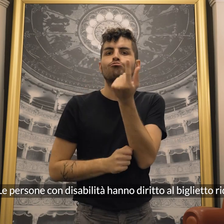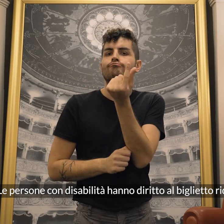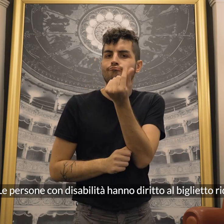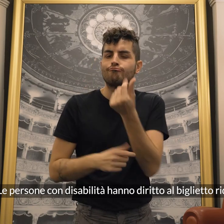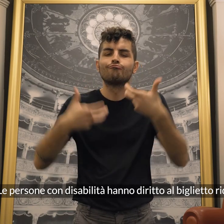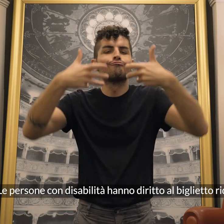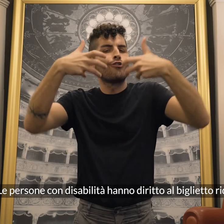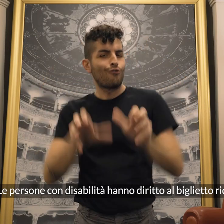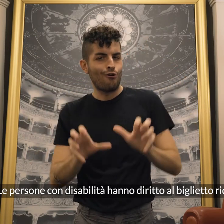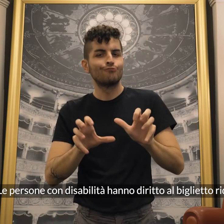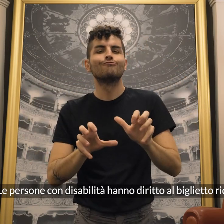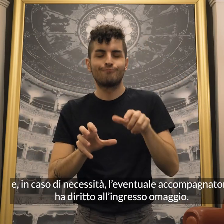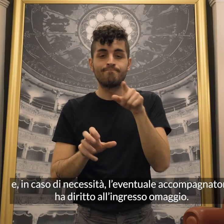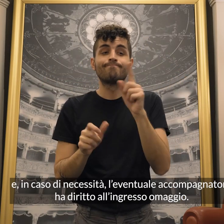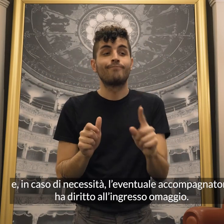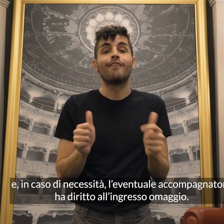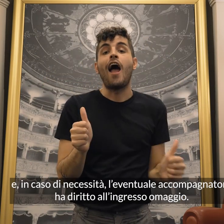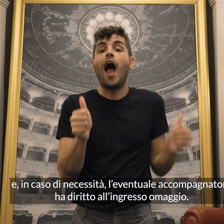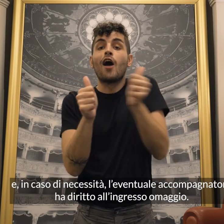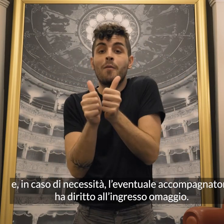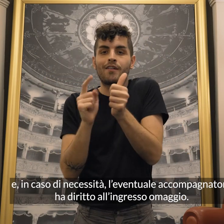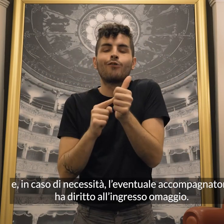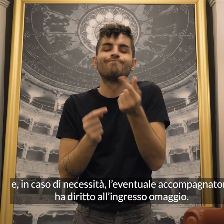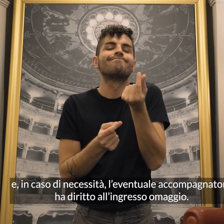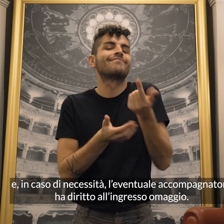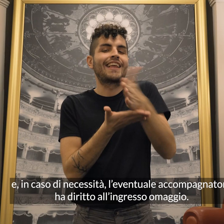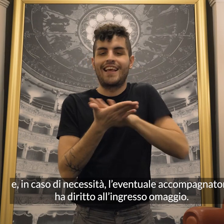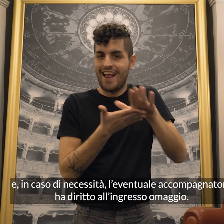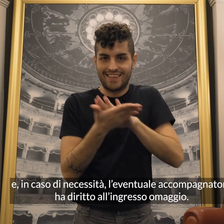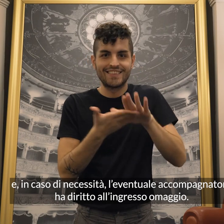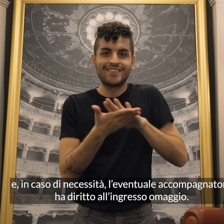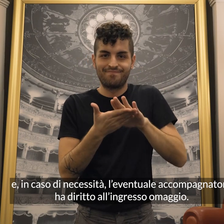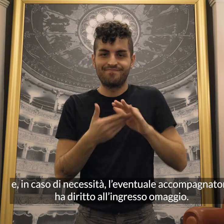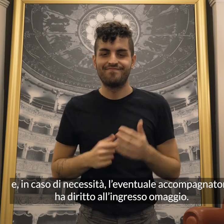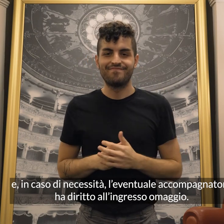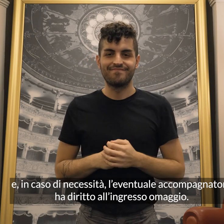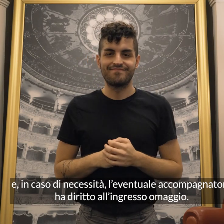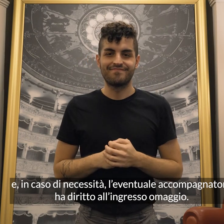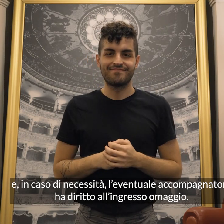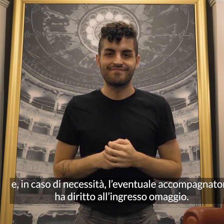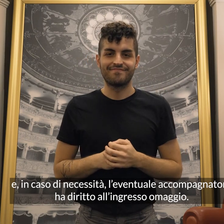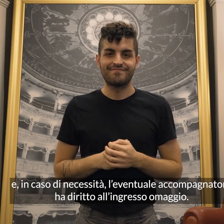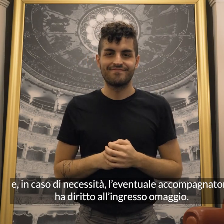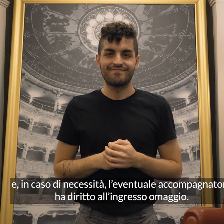diritto al biglietto ridotto e in caso di necessità l'eventuale accompagnatore ha diritto all'ingresso omaggio